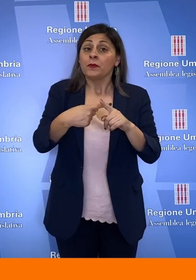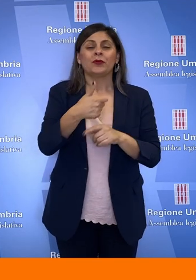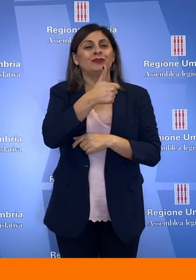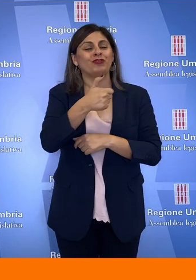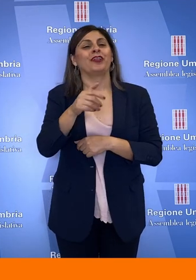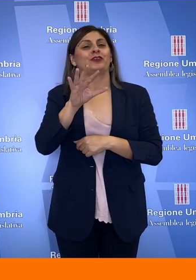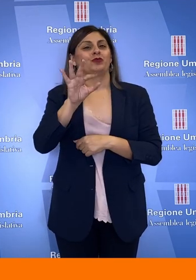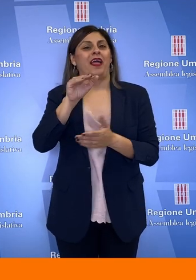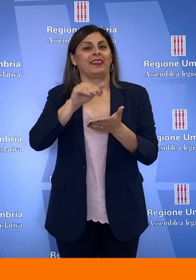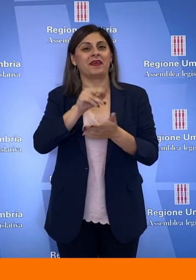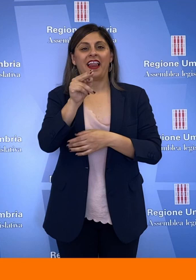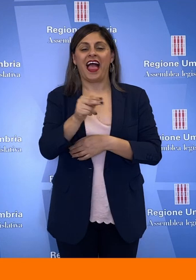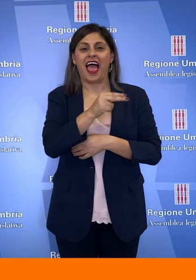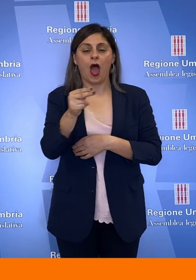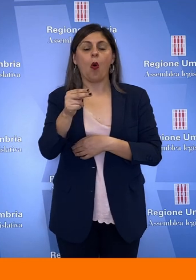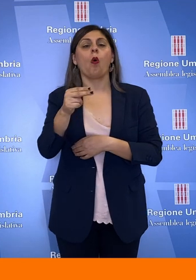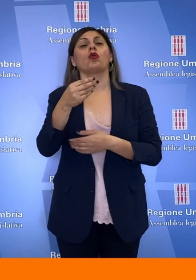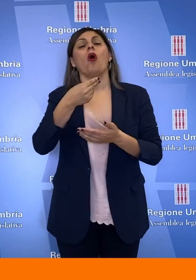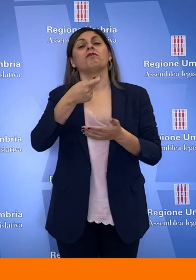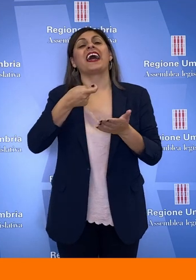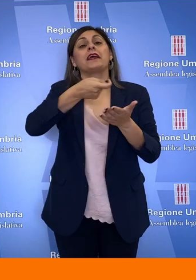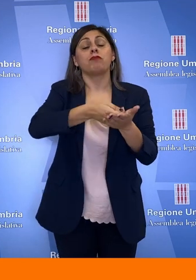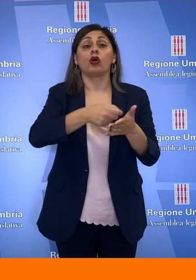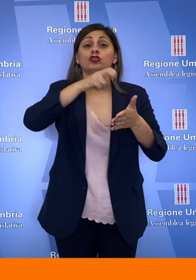mila euro per rimborso di tasse e imposte.